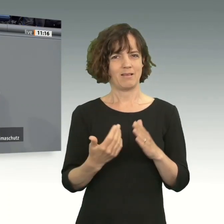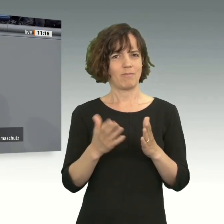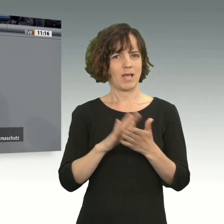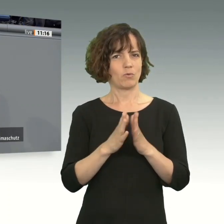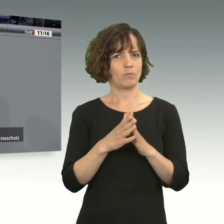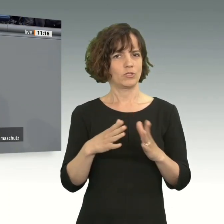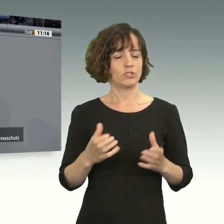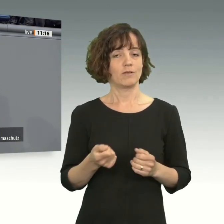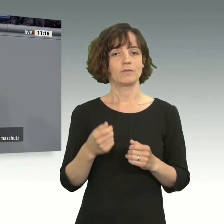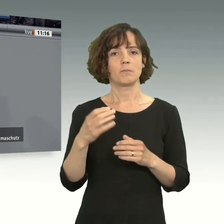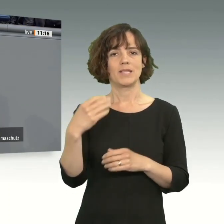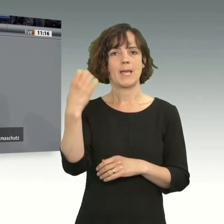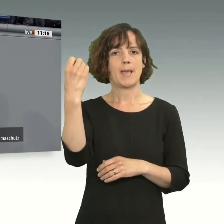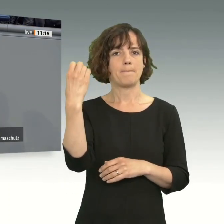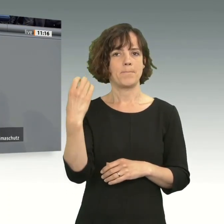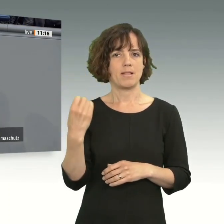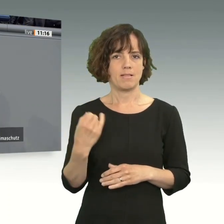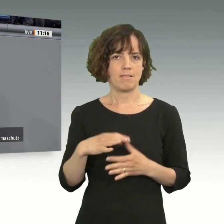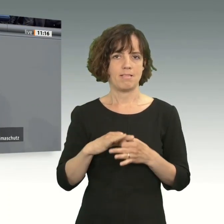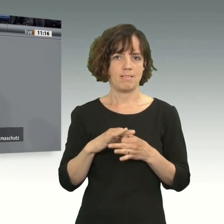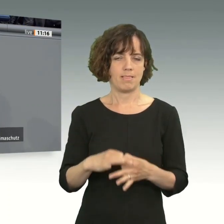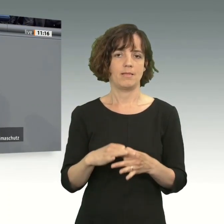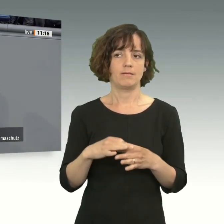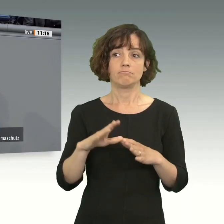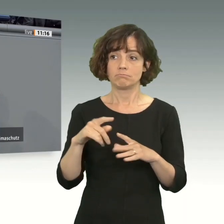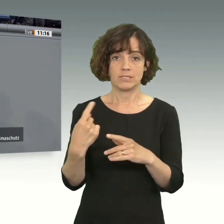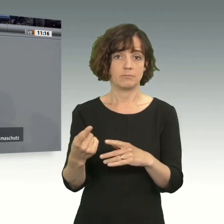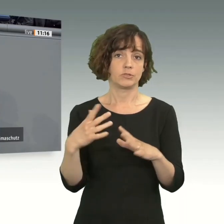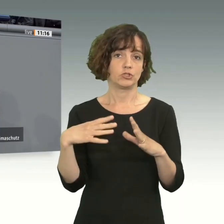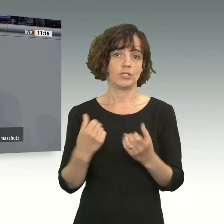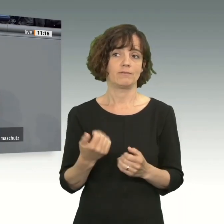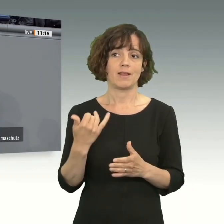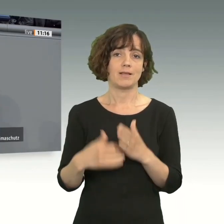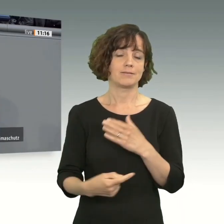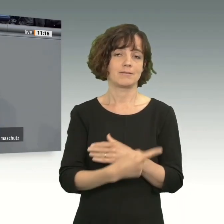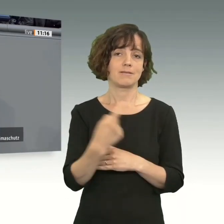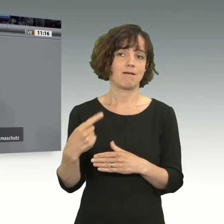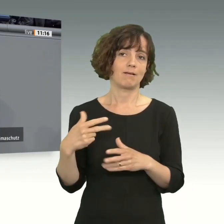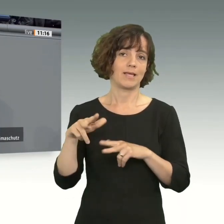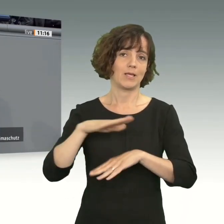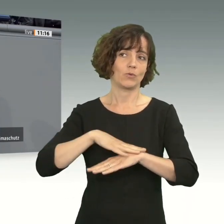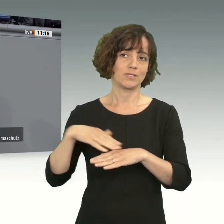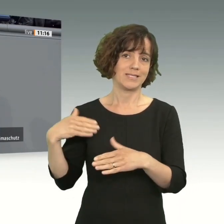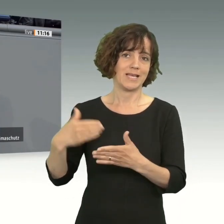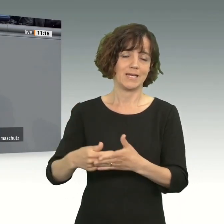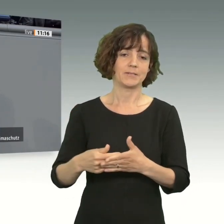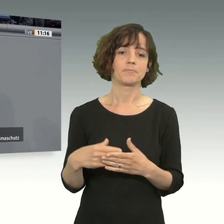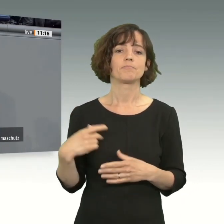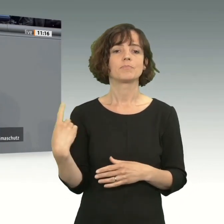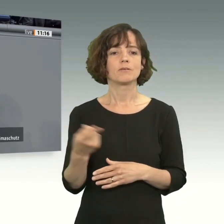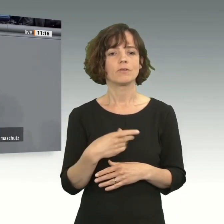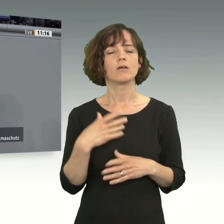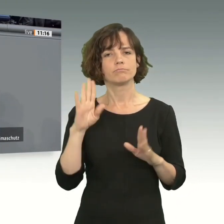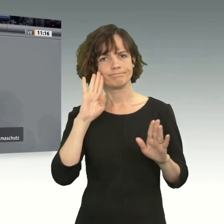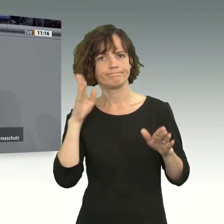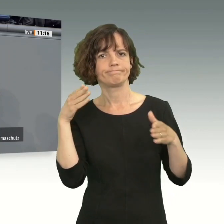Unterfederführung mit der Ampel, sie stark vorangebracht hat. Sie haben das alles nicht hinbekommen in Ihren letzten Jahren der Regierungszeiten. Und wir sind stark